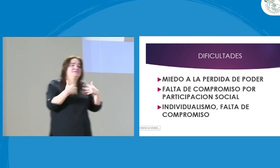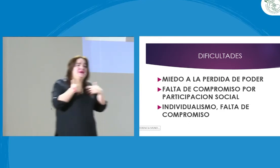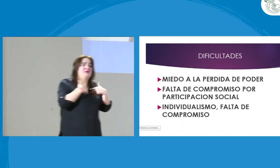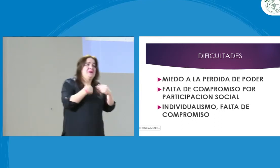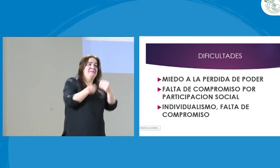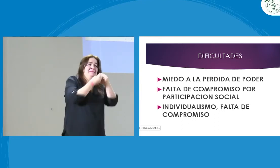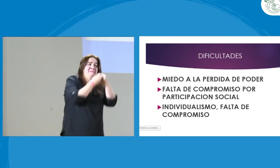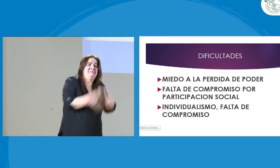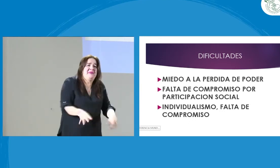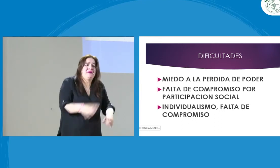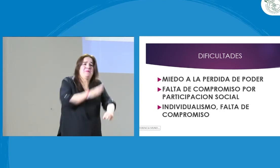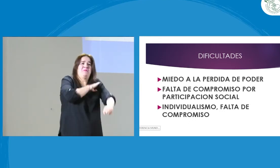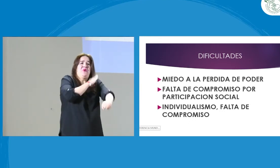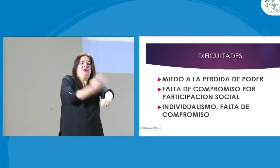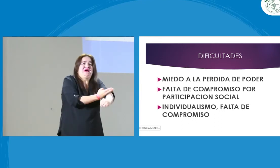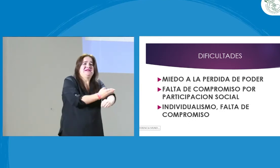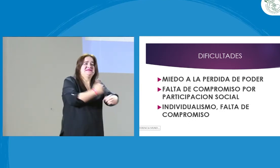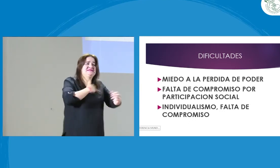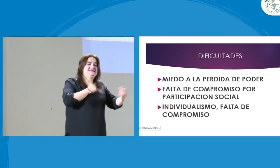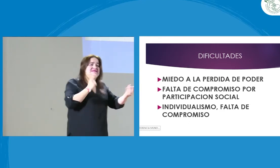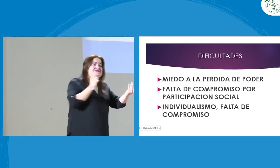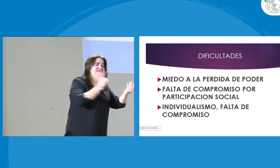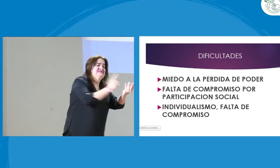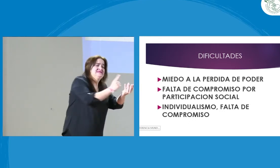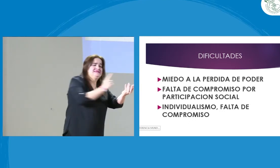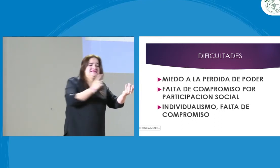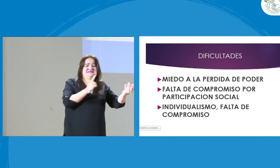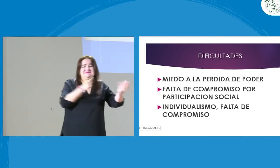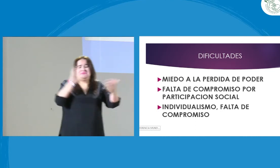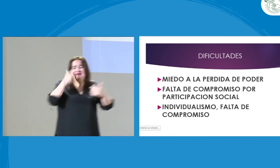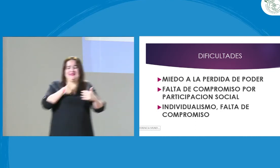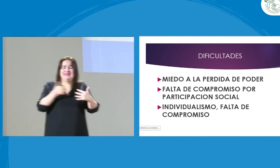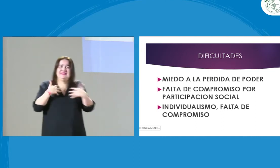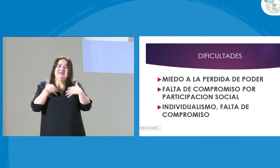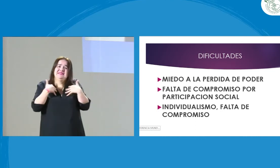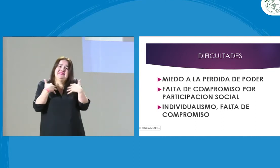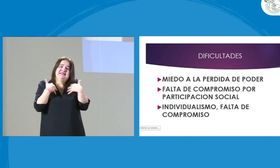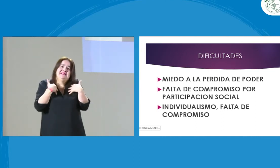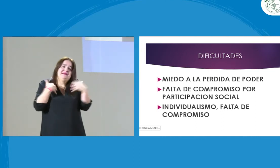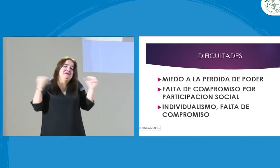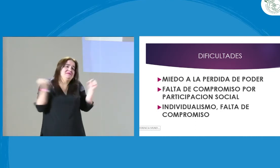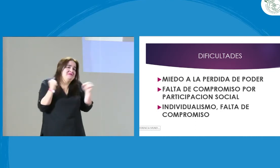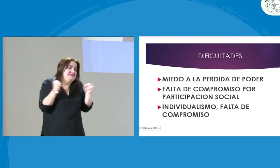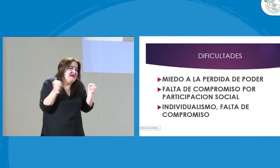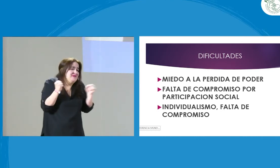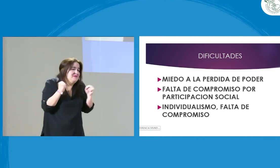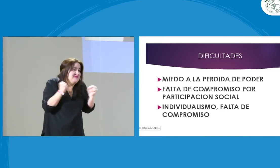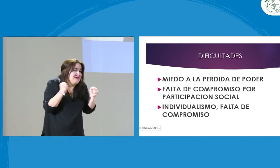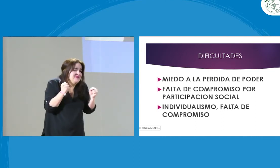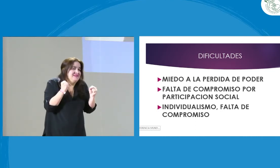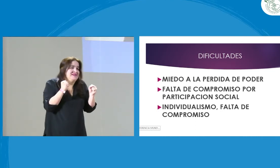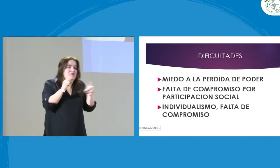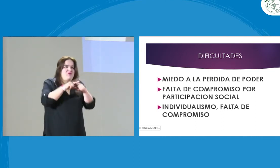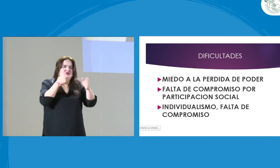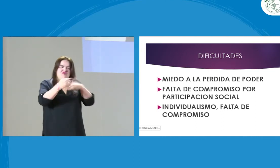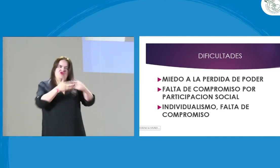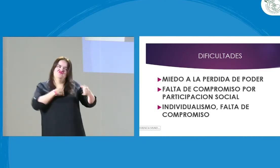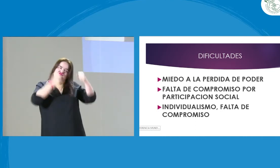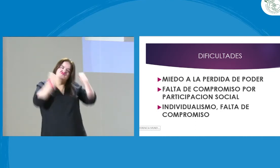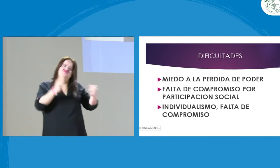miedo a perder el poder. Entonces, si yo voy y no me da mucho miedo, yo